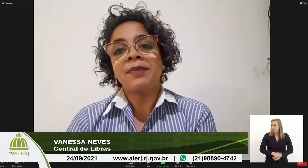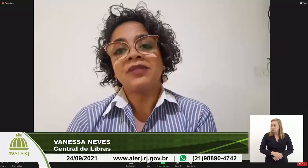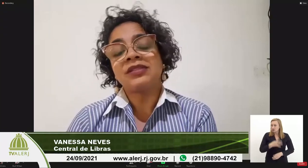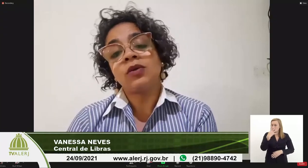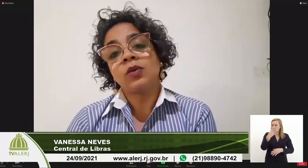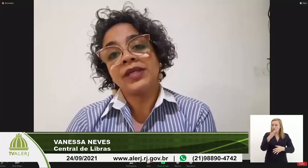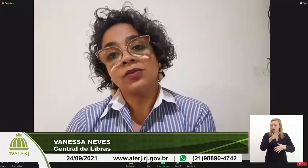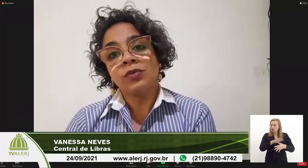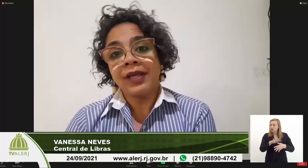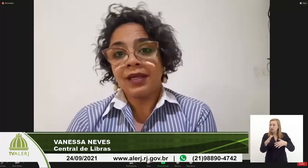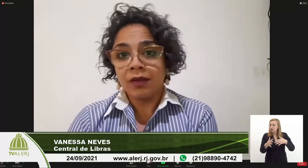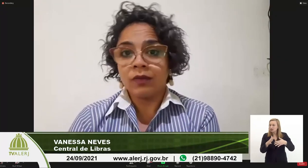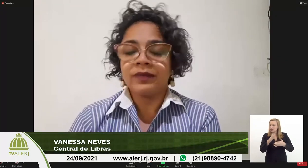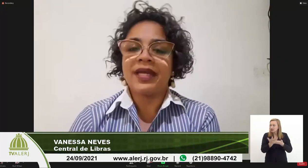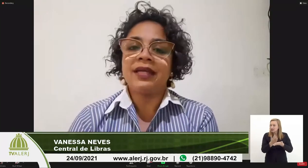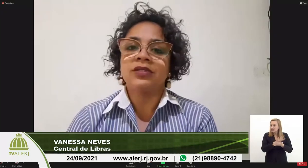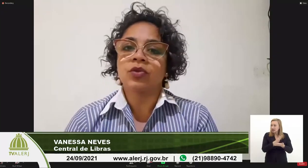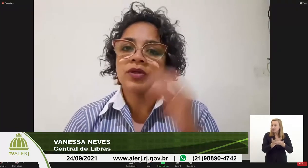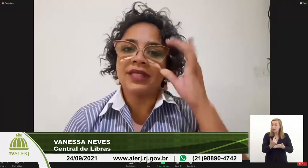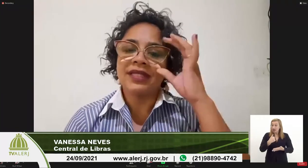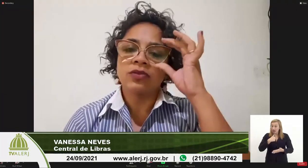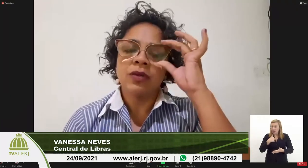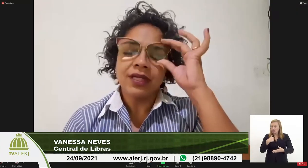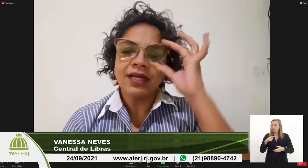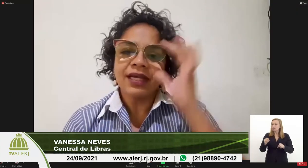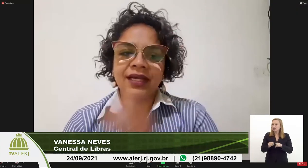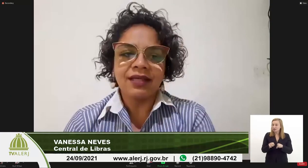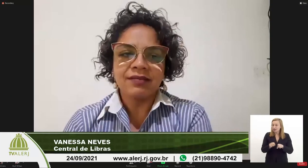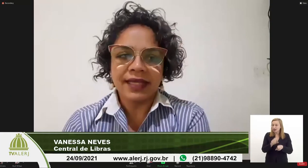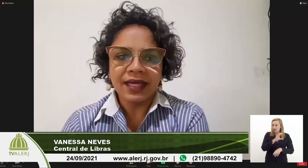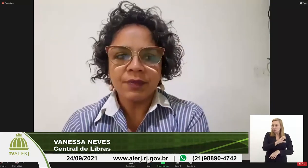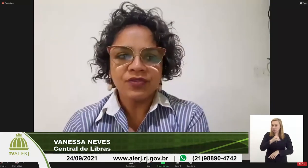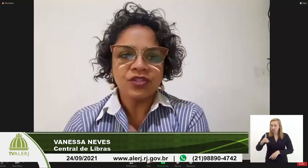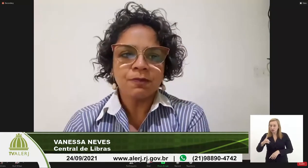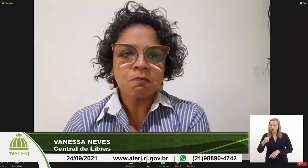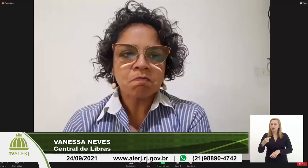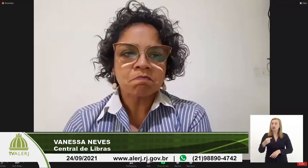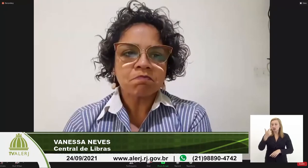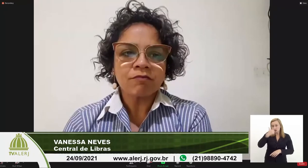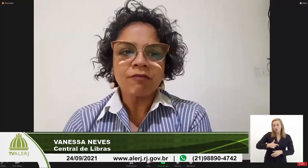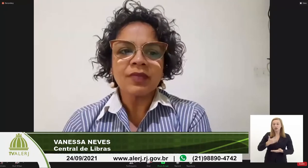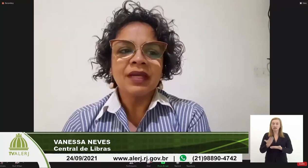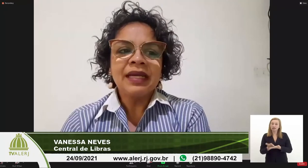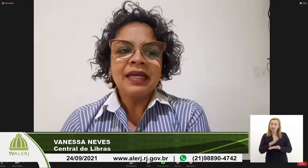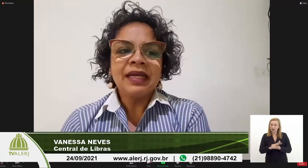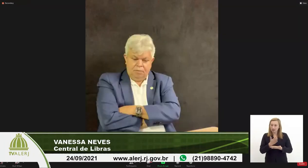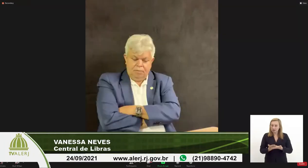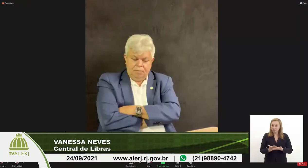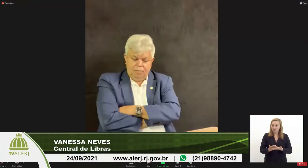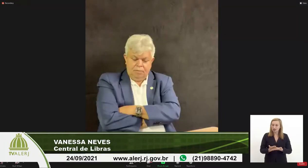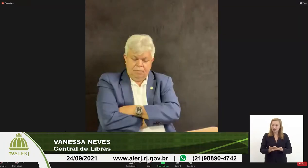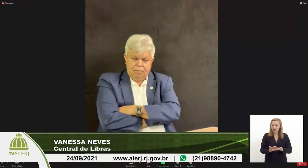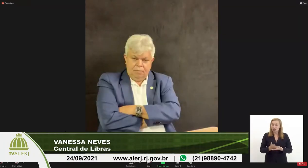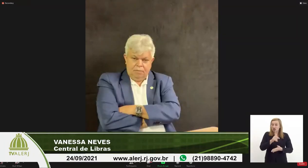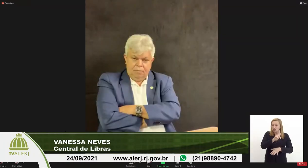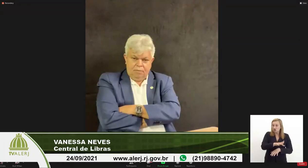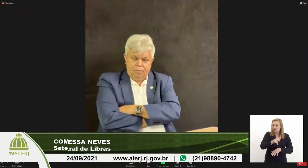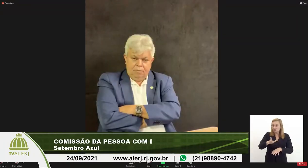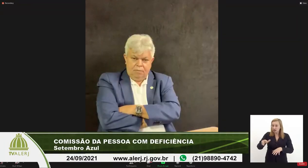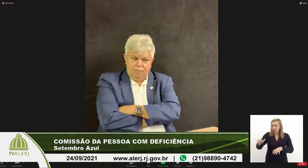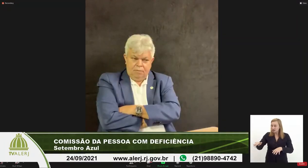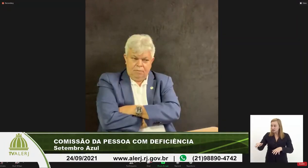intérpretes incluindo eu que eu sou coordenadora e intérprete em diversos